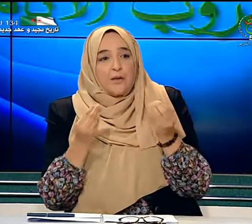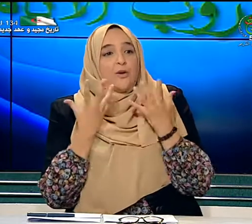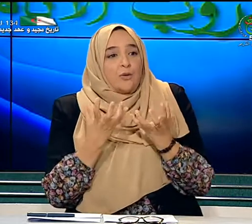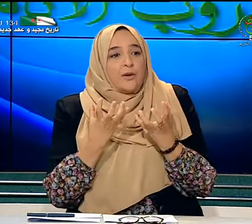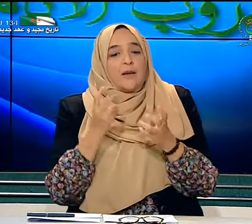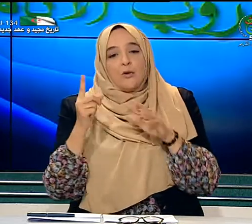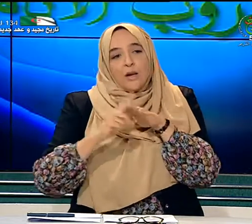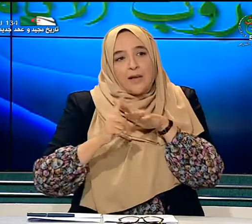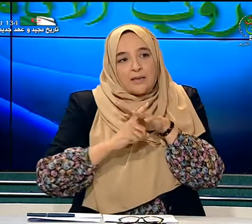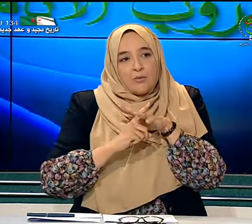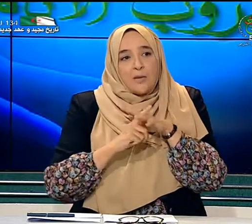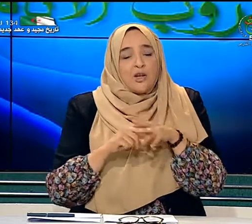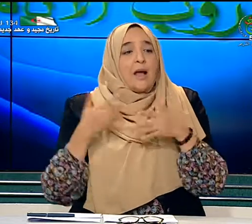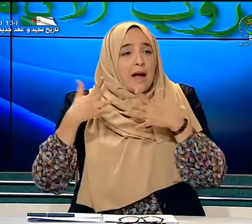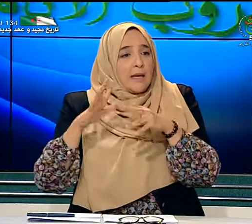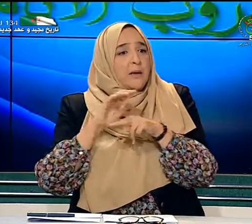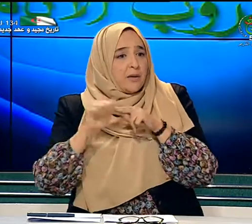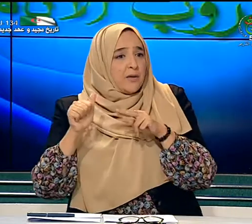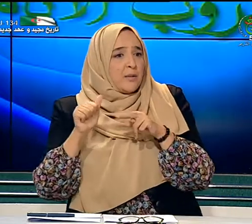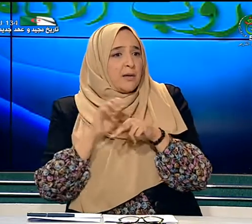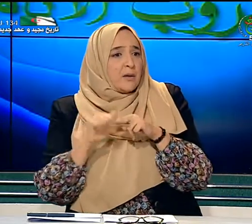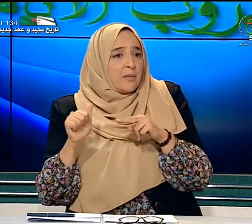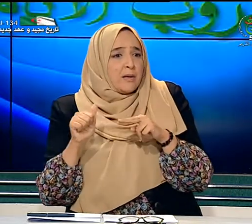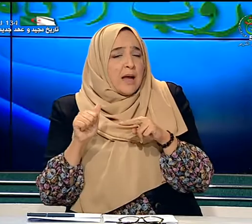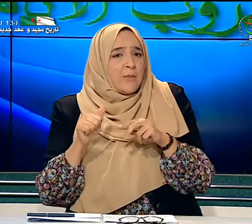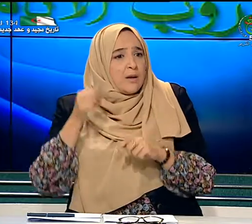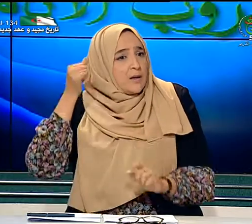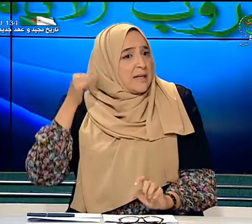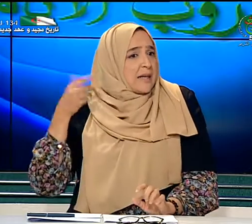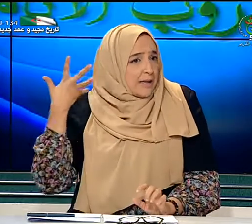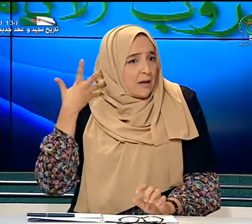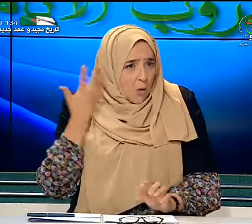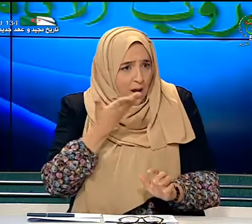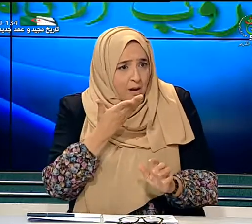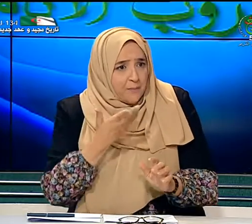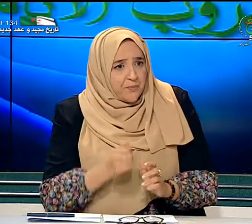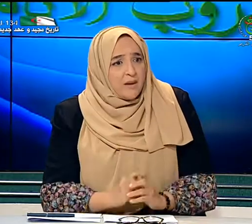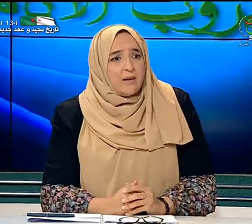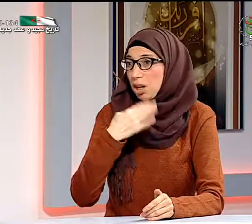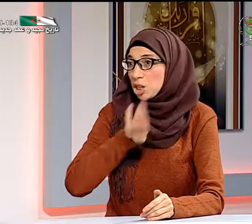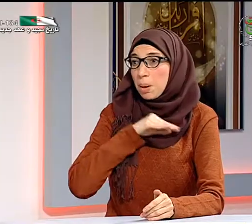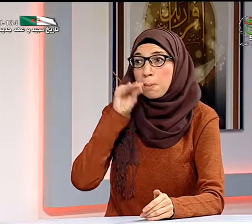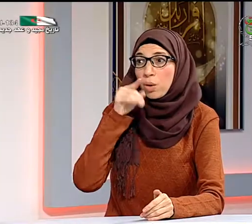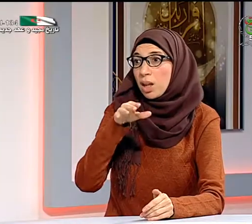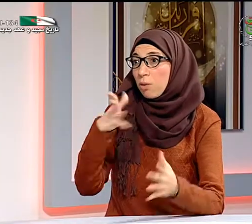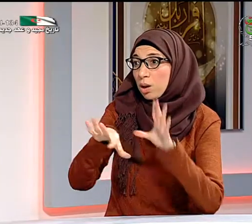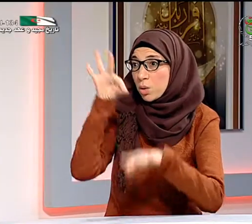يريدون أن يكون في أقسام مدمجة عليهم بعمل زراعة القوقعة نعم أظن ذلك لأن